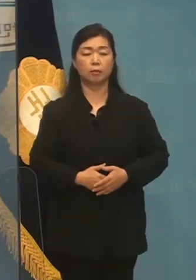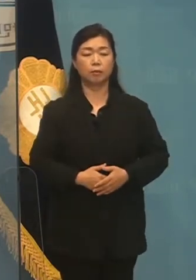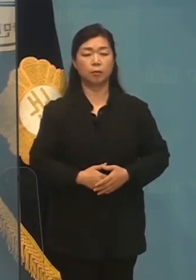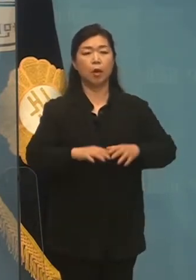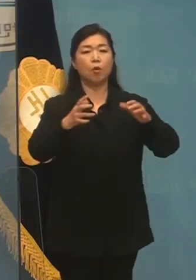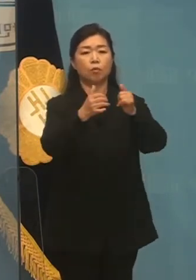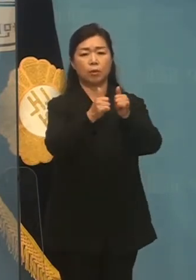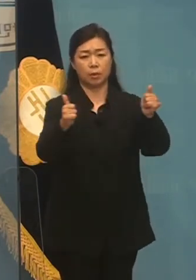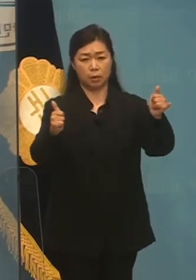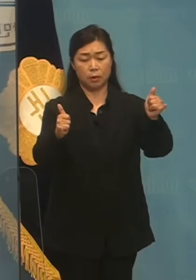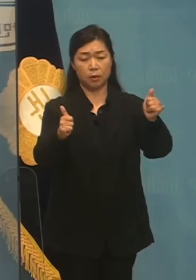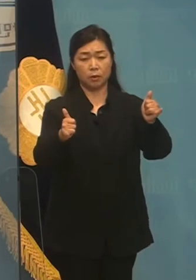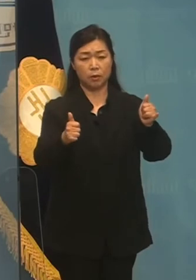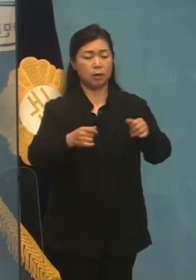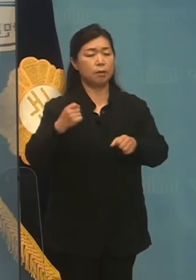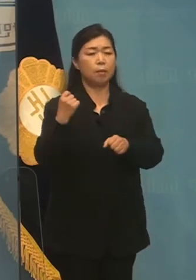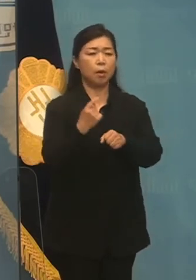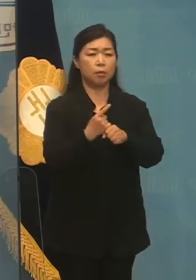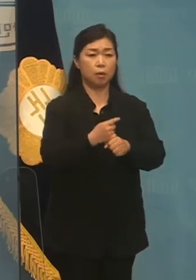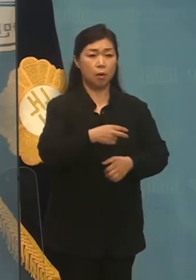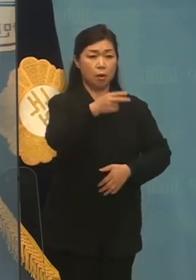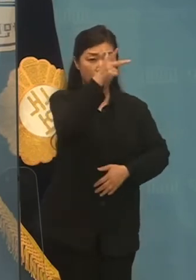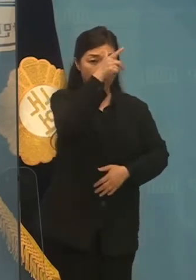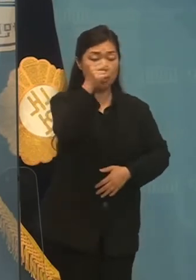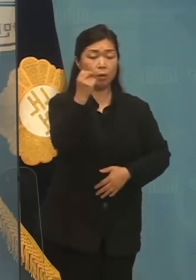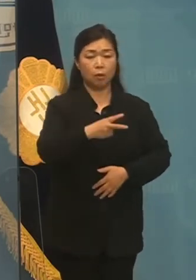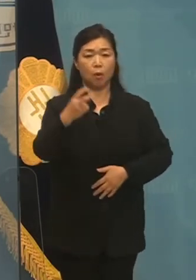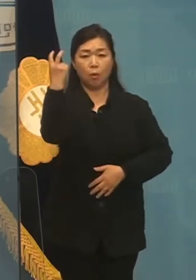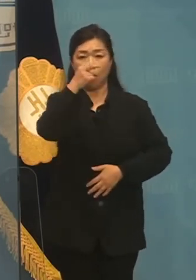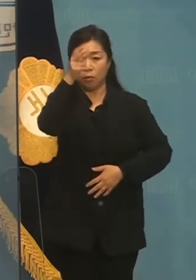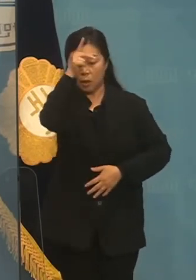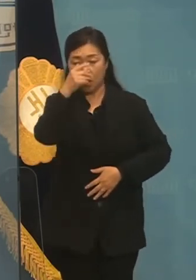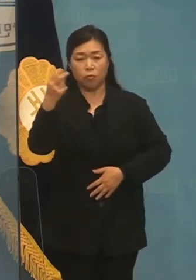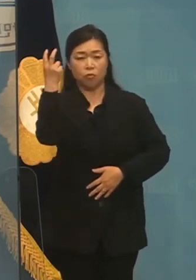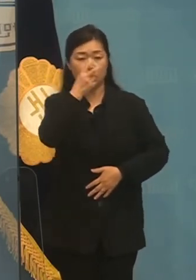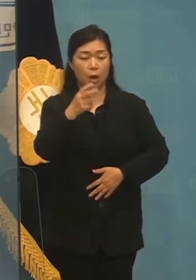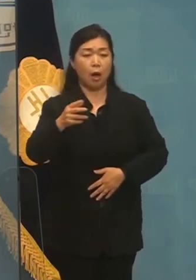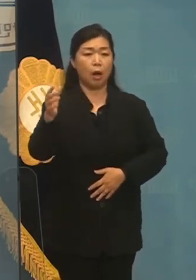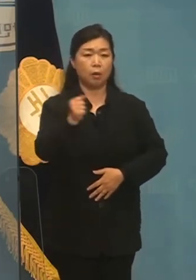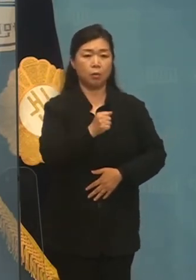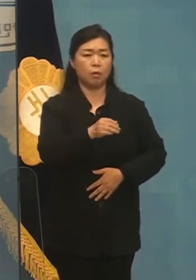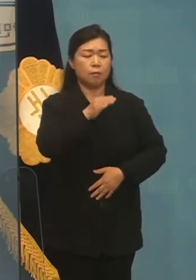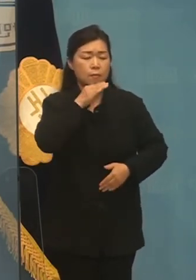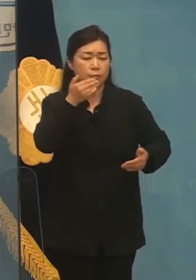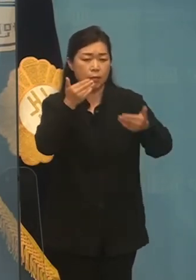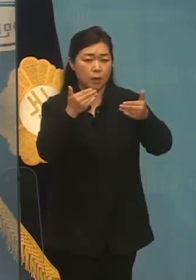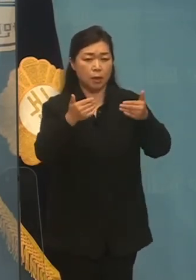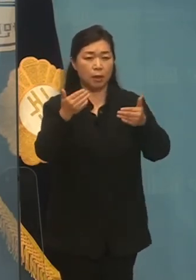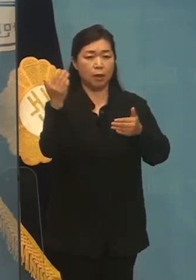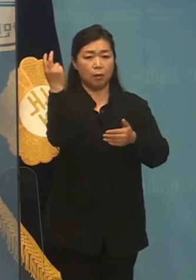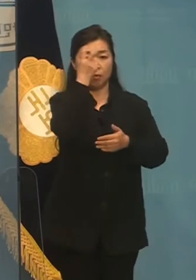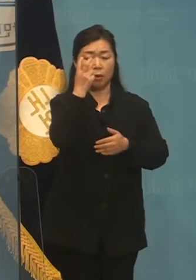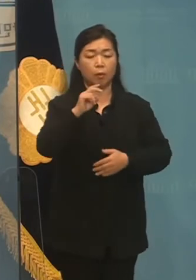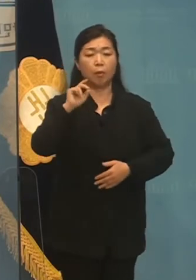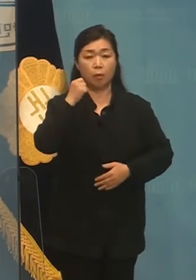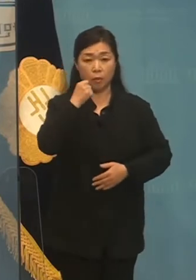국민들은 이미 검찰과 경찰의 수사만으로는 제대로 된 실체를 규명하기 어렵다고 말합니다.